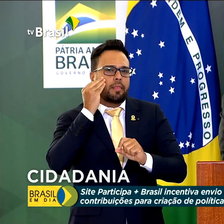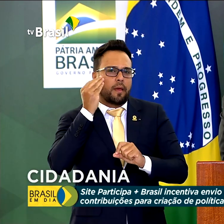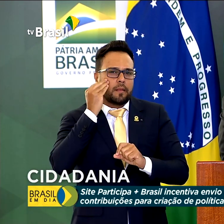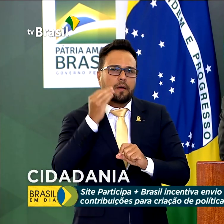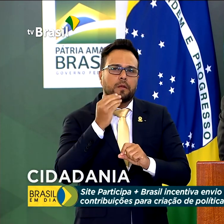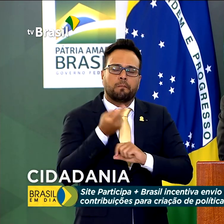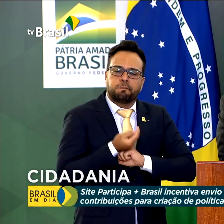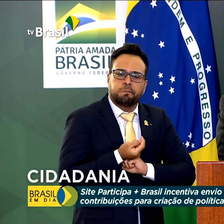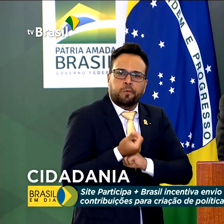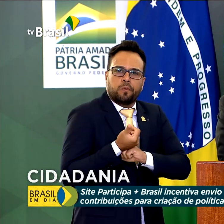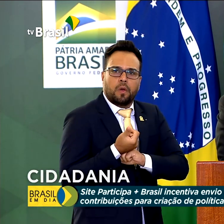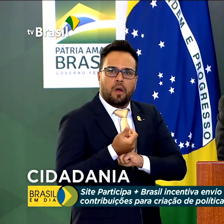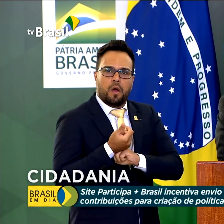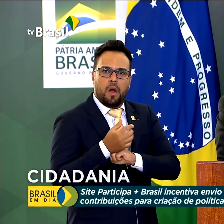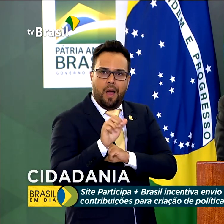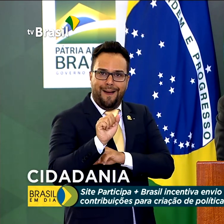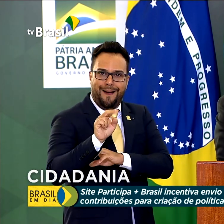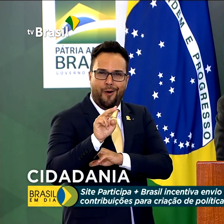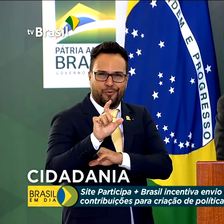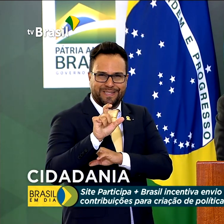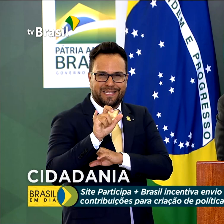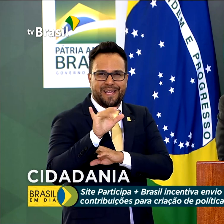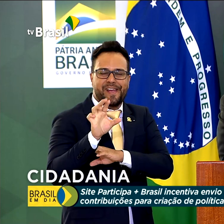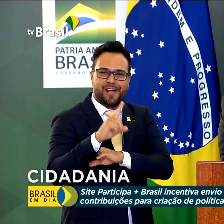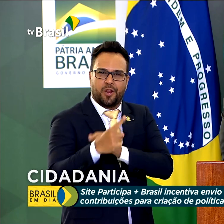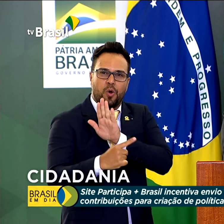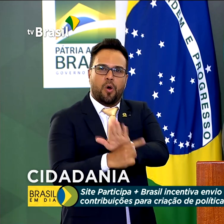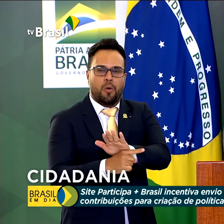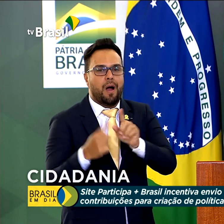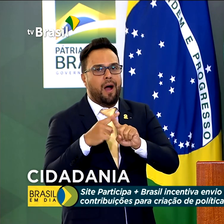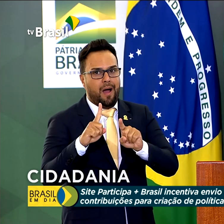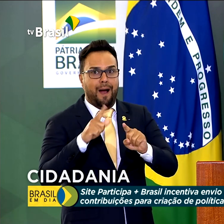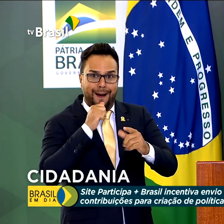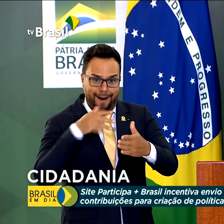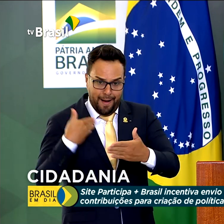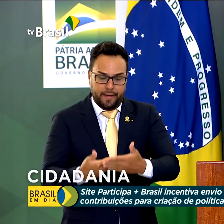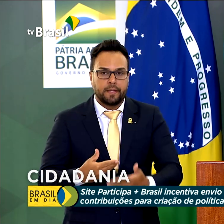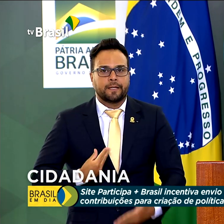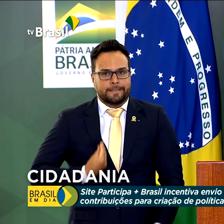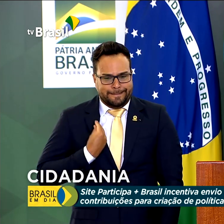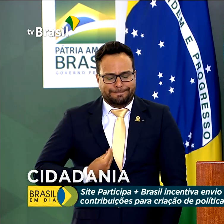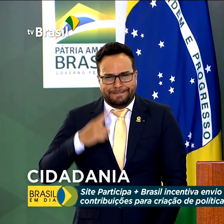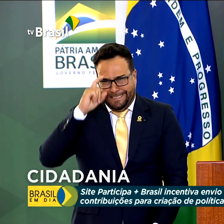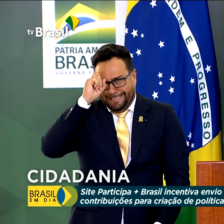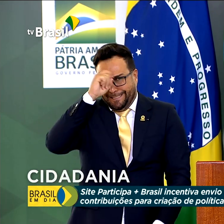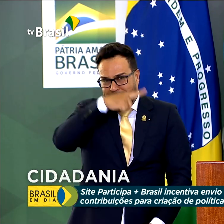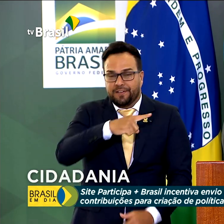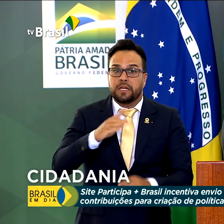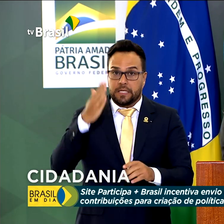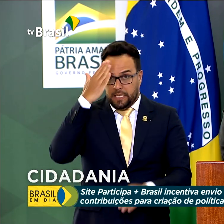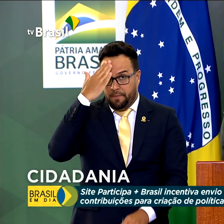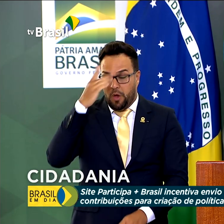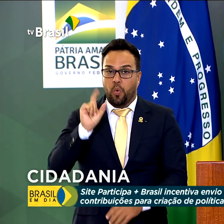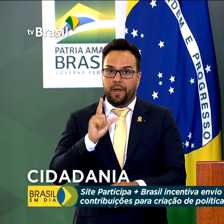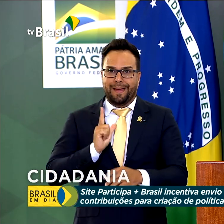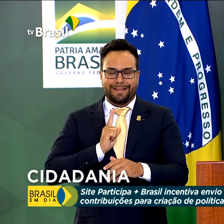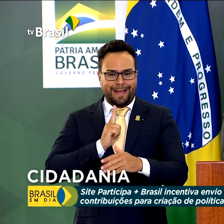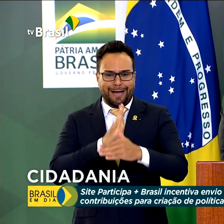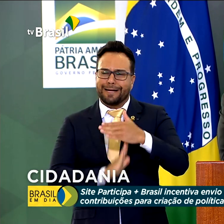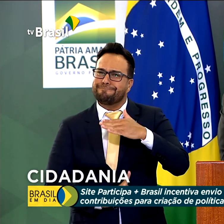ao nosso povo, que está ainda em situação bastante complicada. Sabemos que estamos, Paulo Guedes, no limite